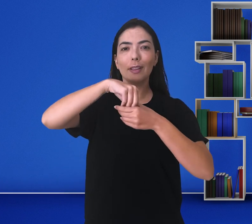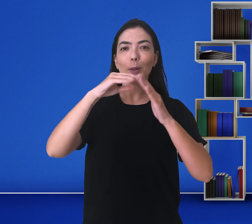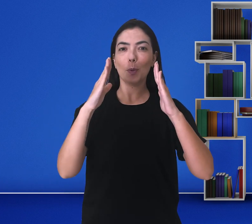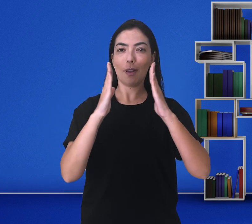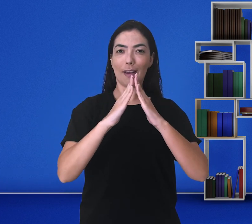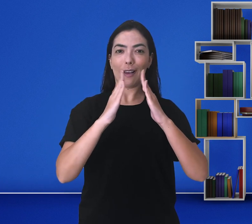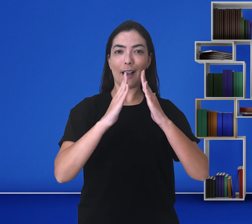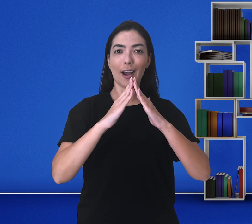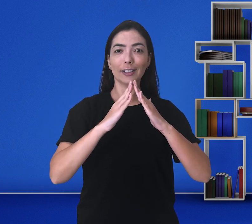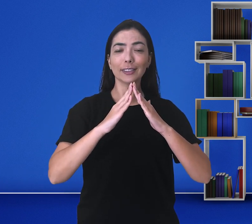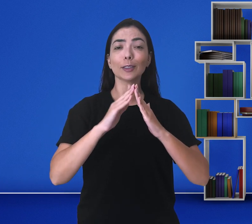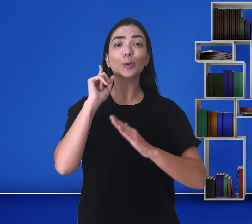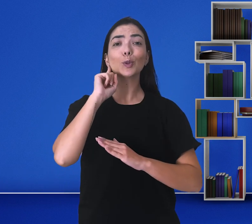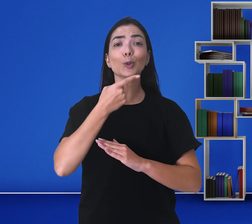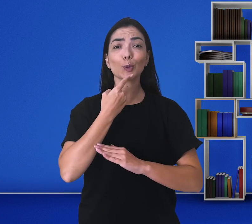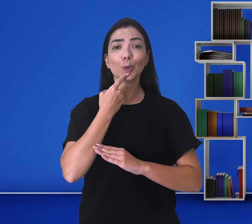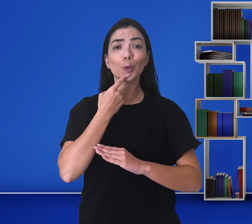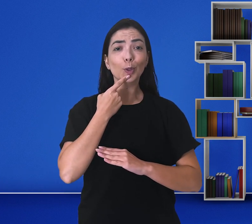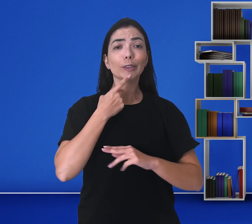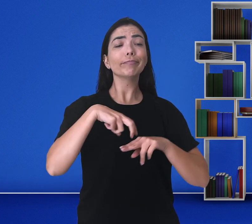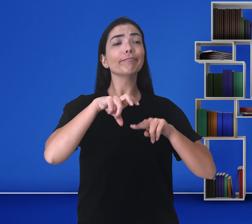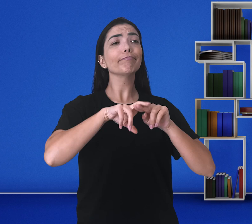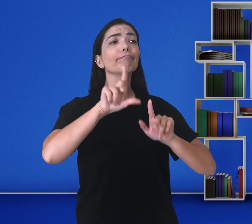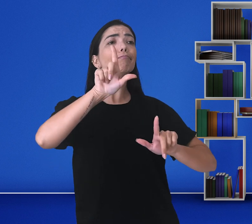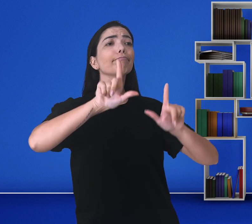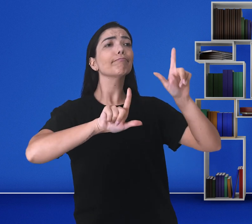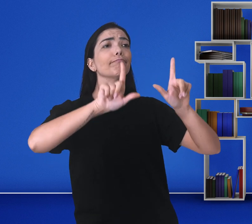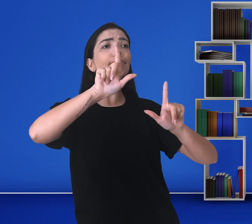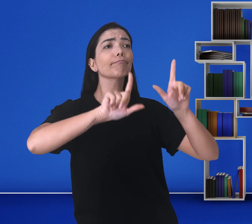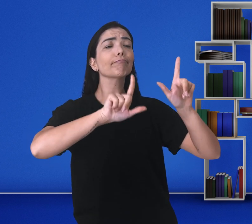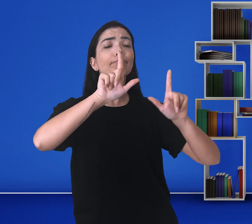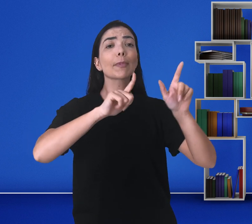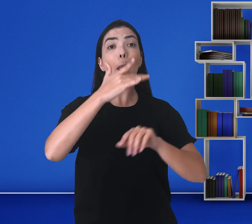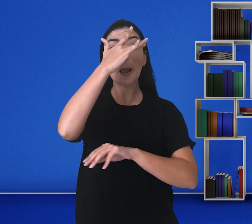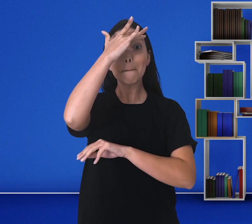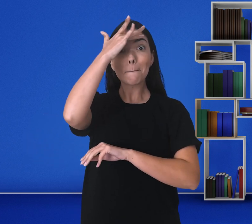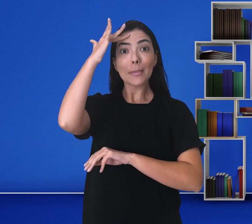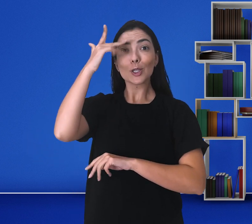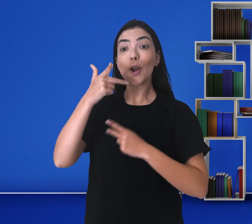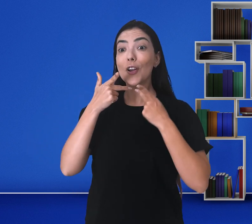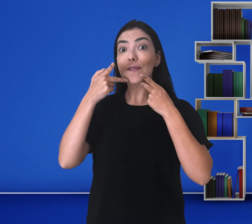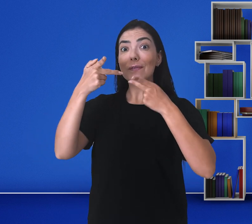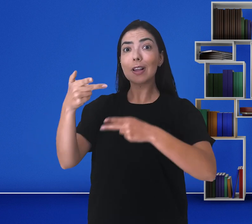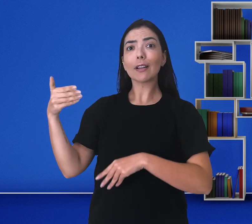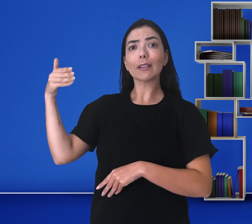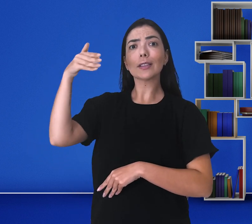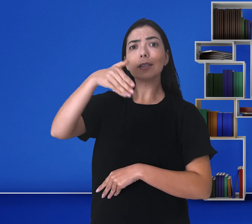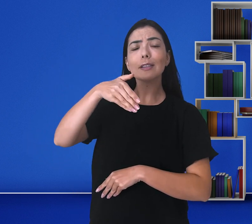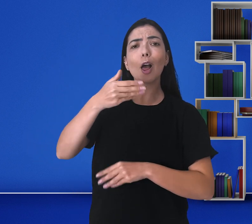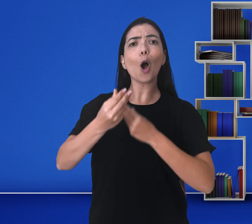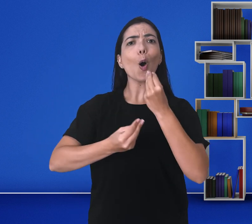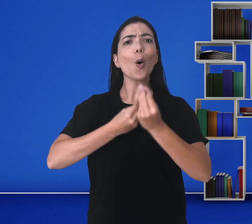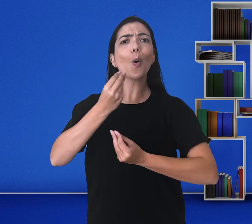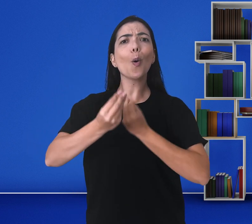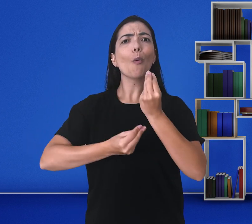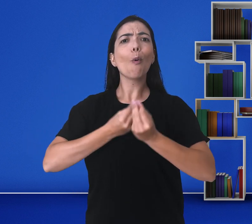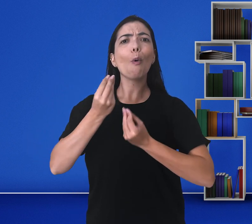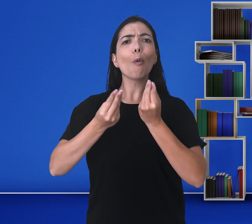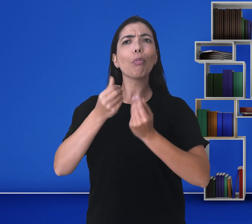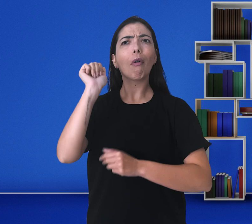o surdo está ali assistindo TV, uma visita chega e ela